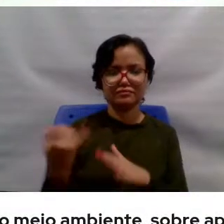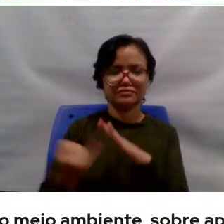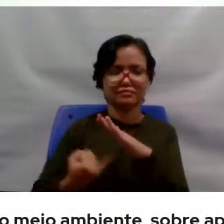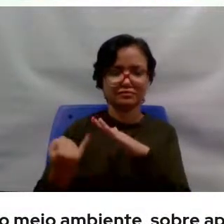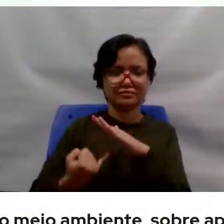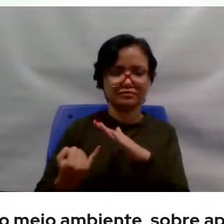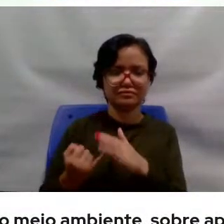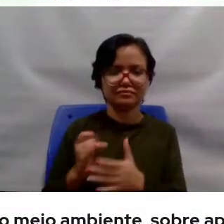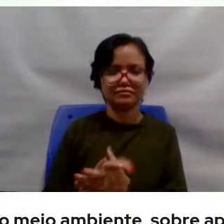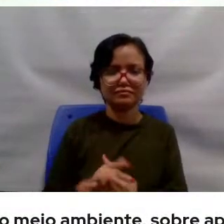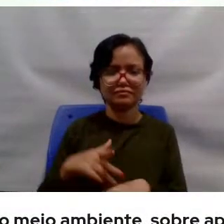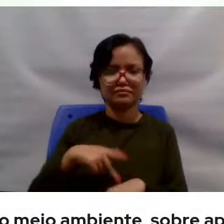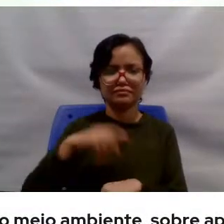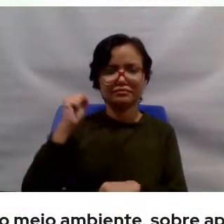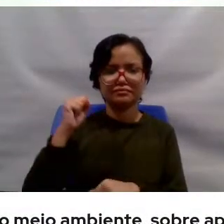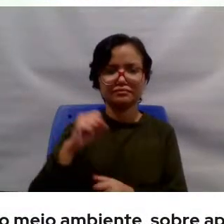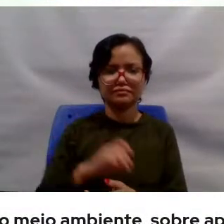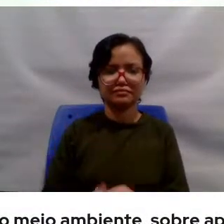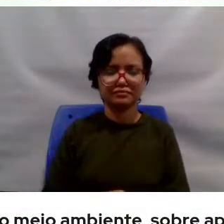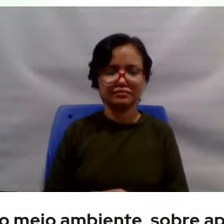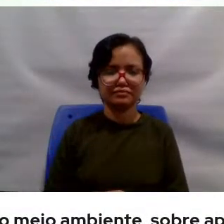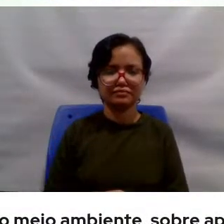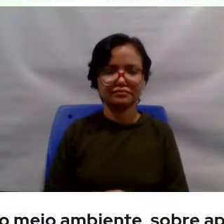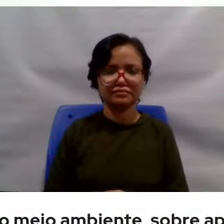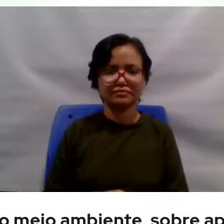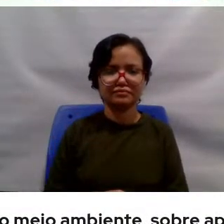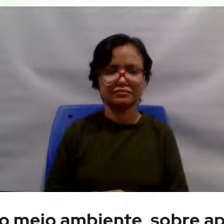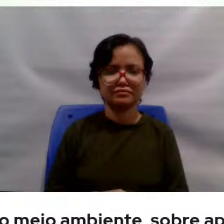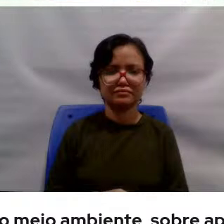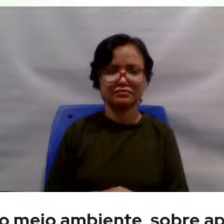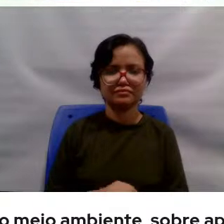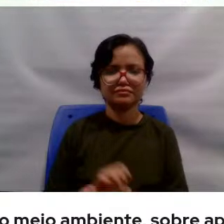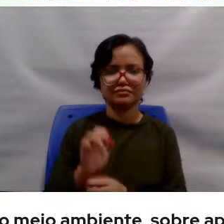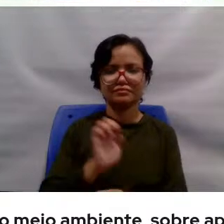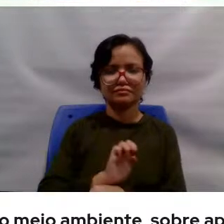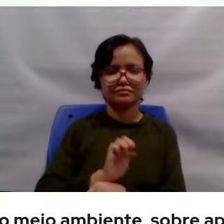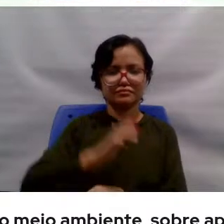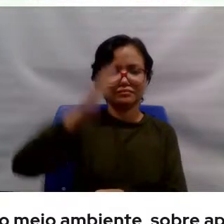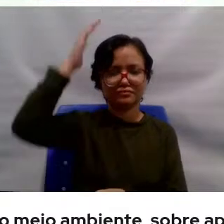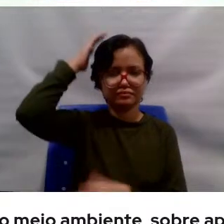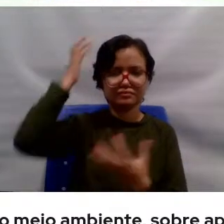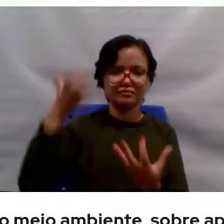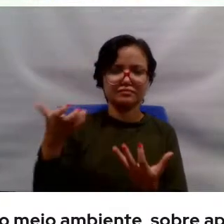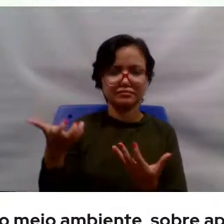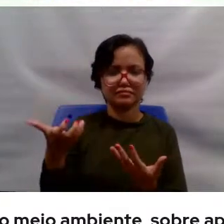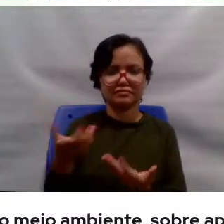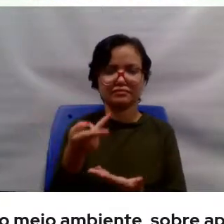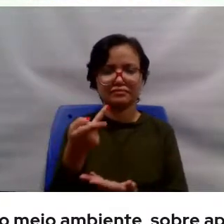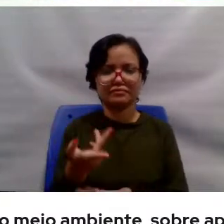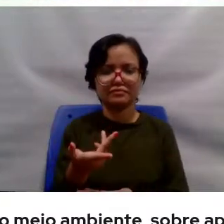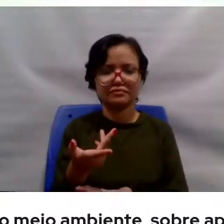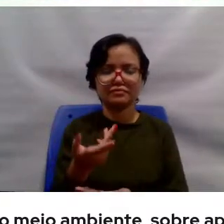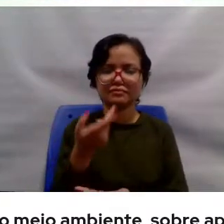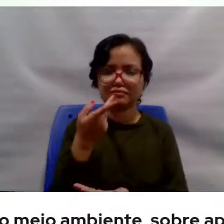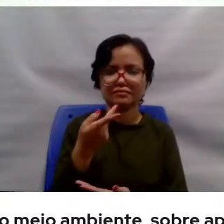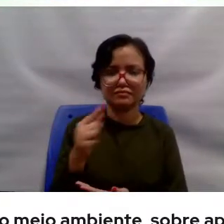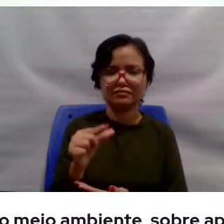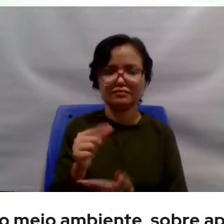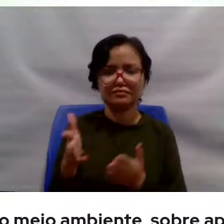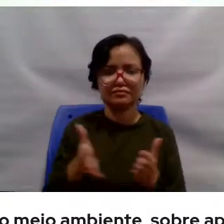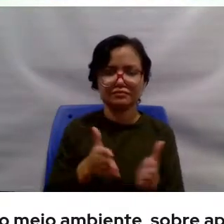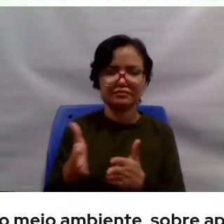das pós-graduações no Pará. Eu gostaria que a senhora falasse um pouco desse caminho